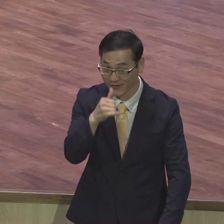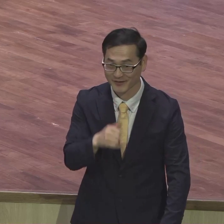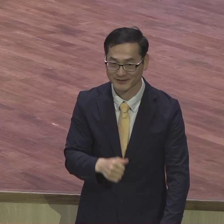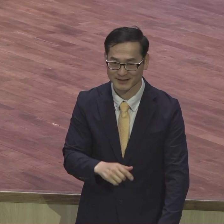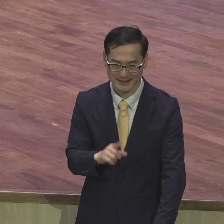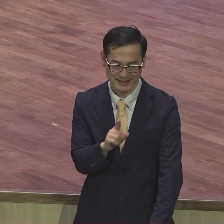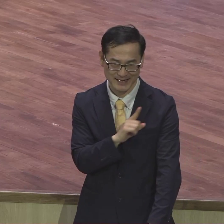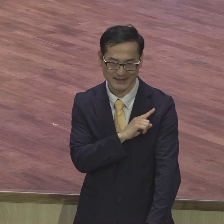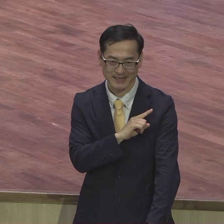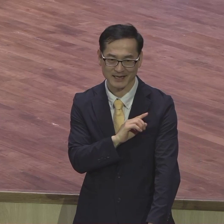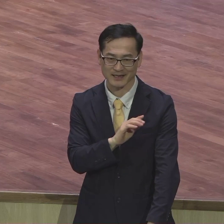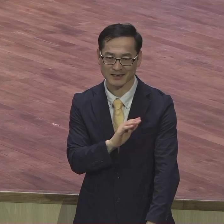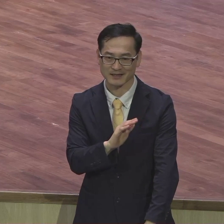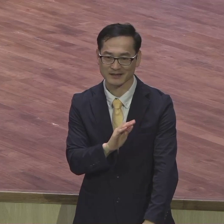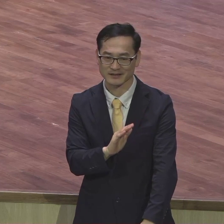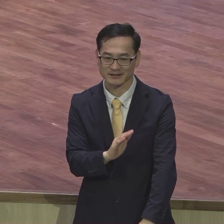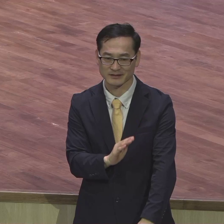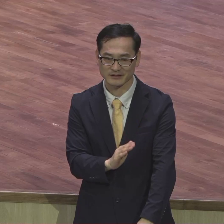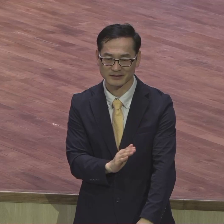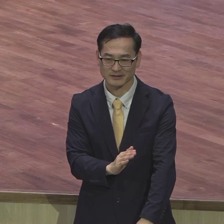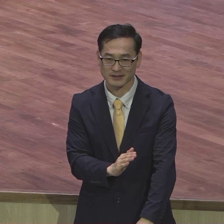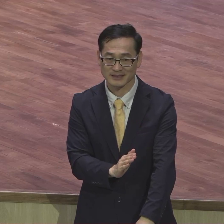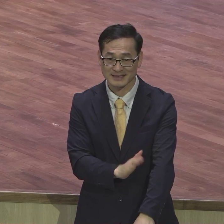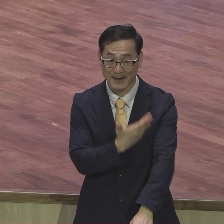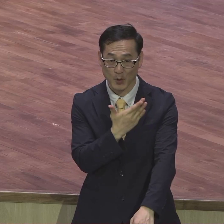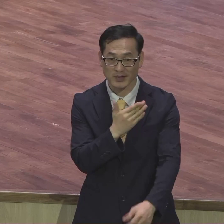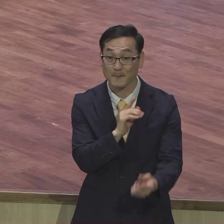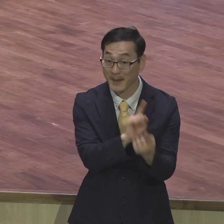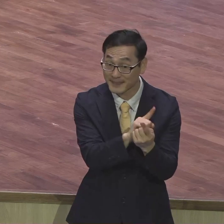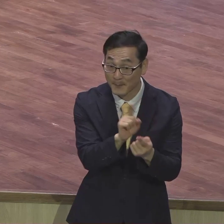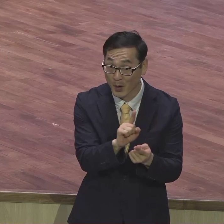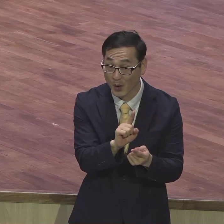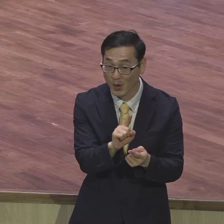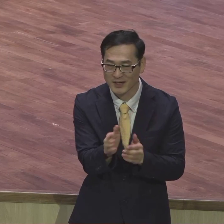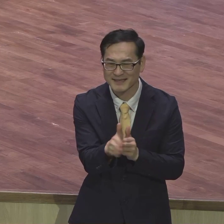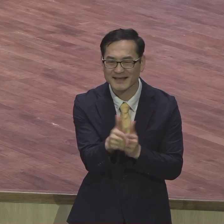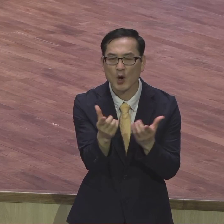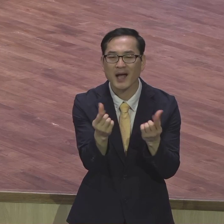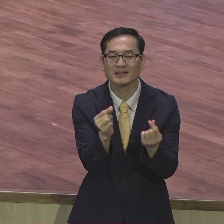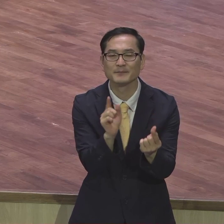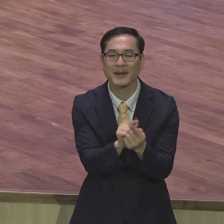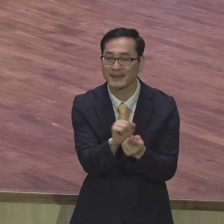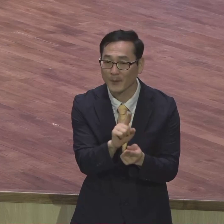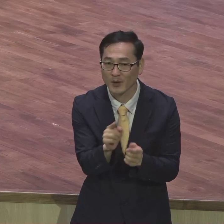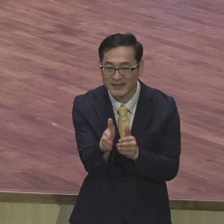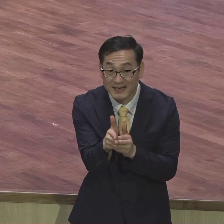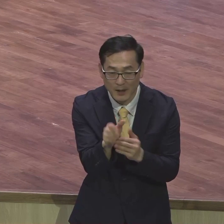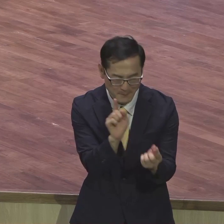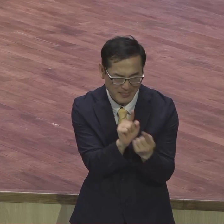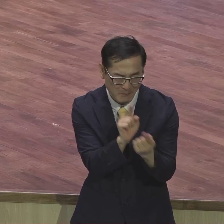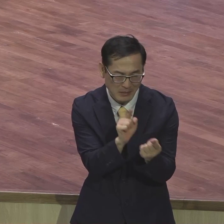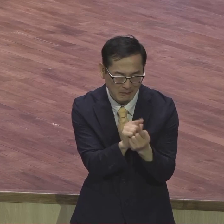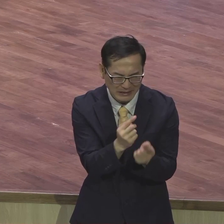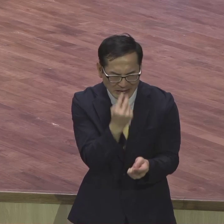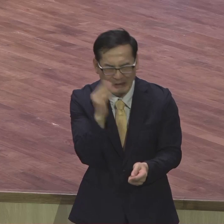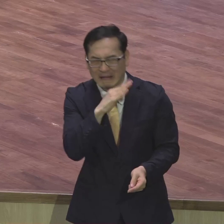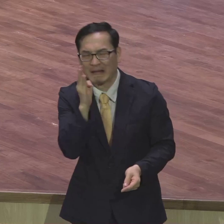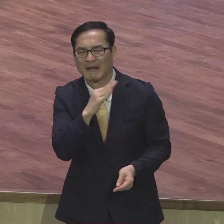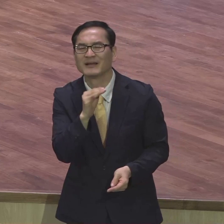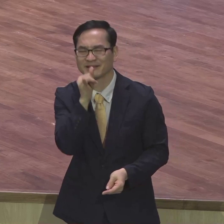생선과 같은 만남이다. 만날수록 비린내가 나니까. 가장 조심해야 될 만남은 고송이